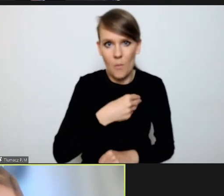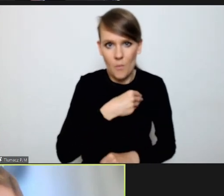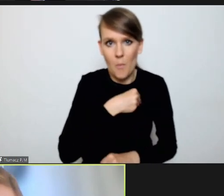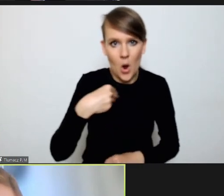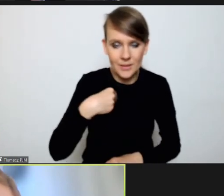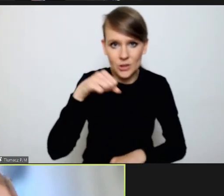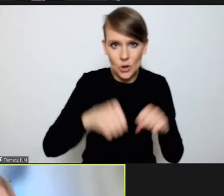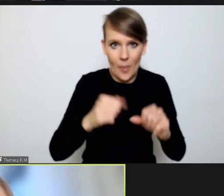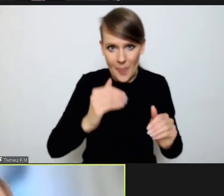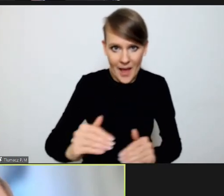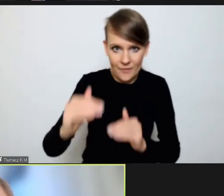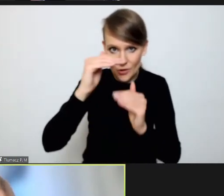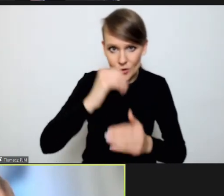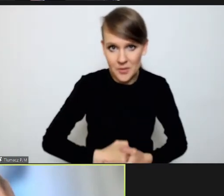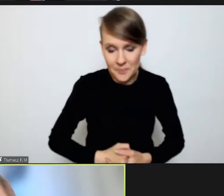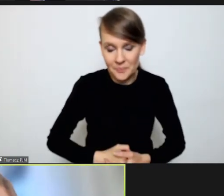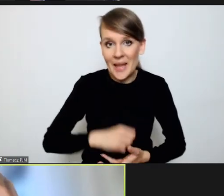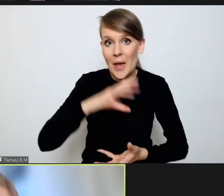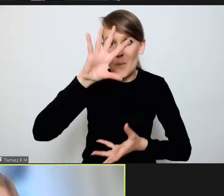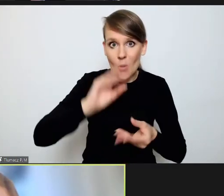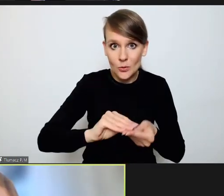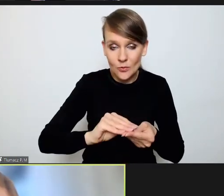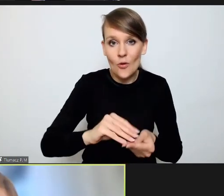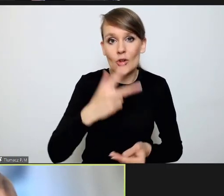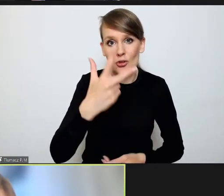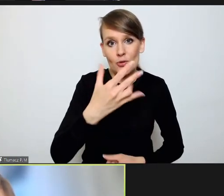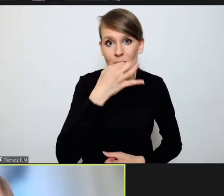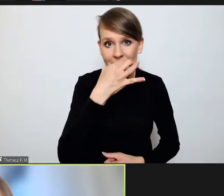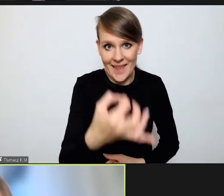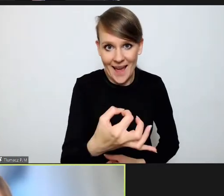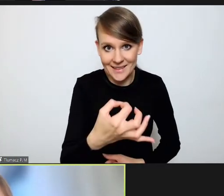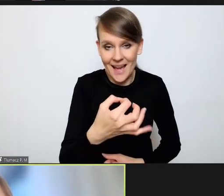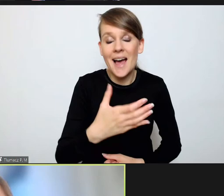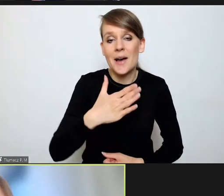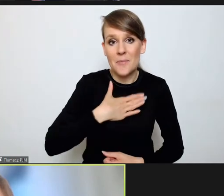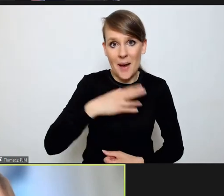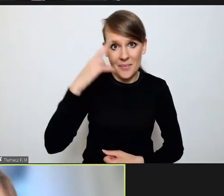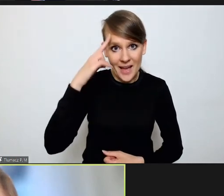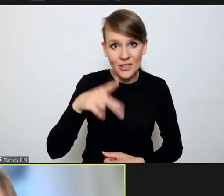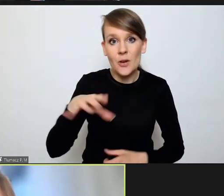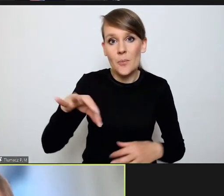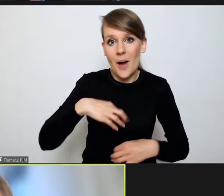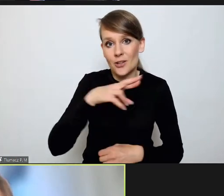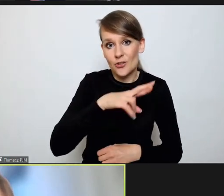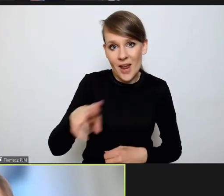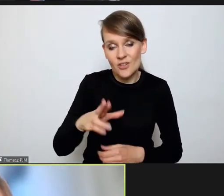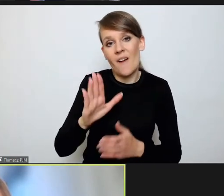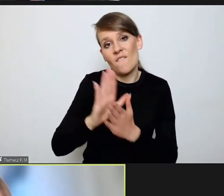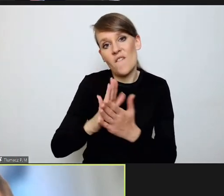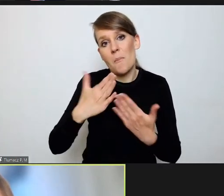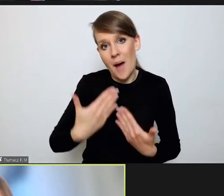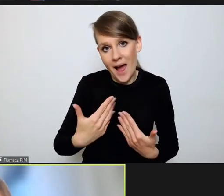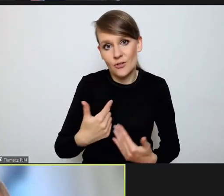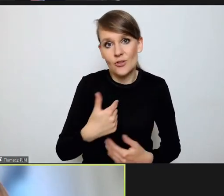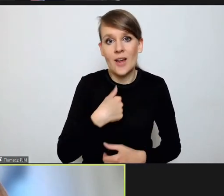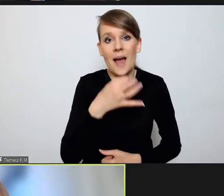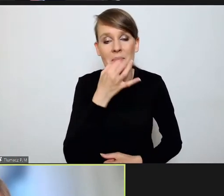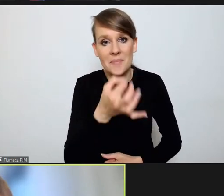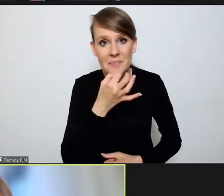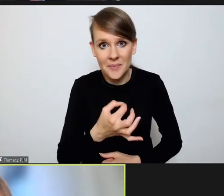Sądzie Najwyższym. Także podsumowując, takie trzy moje pytania, panie rzeczniku, mam nadzieję, że pan rzecznik wybaczy, że je stawiam w miejsce